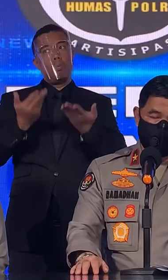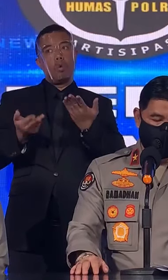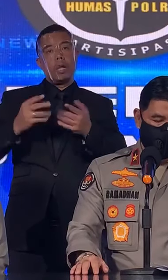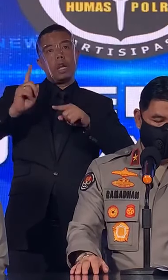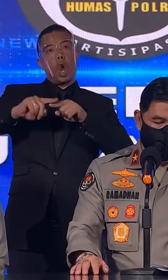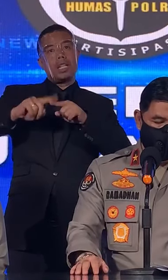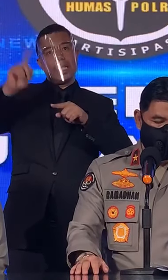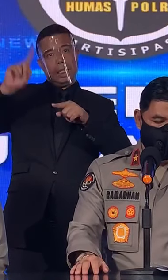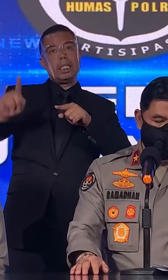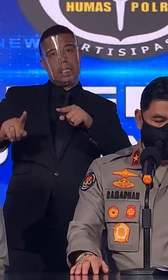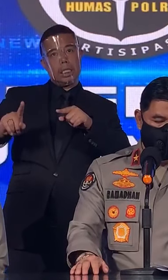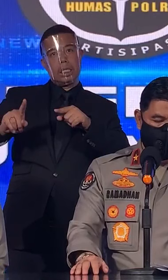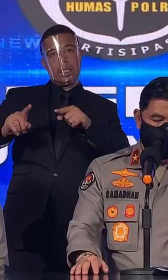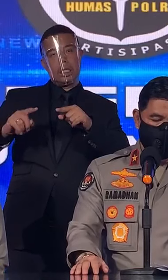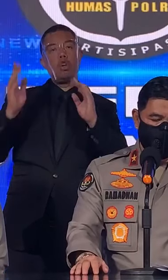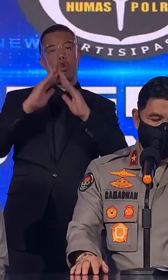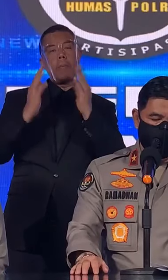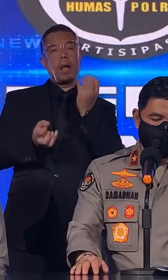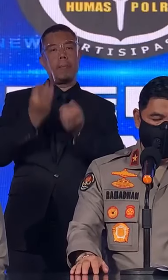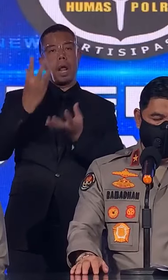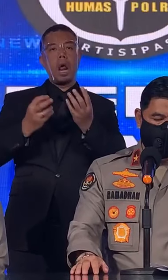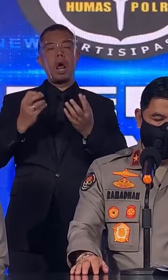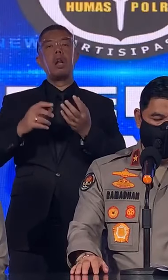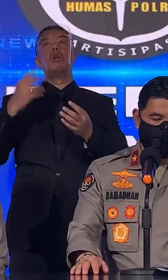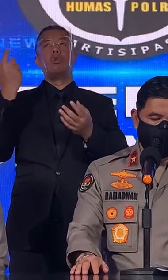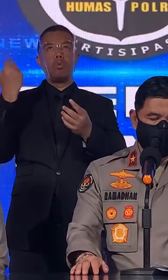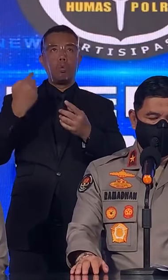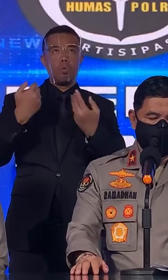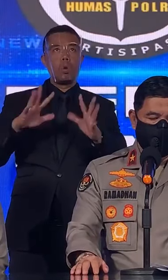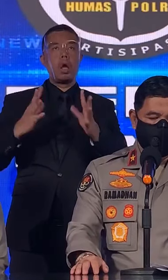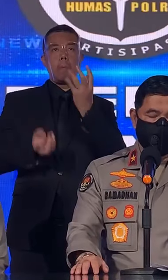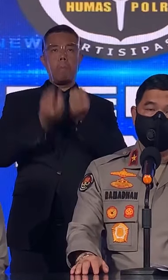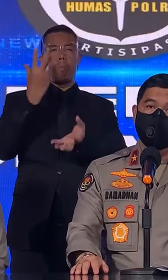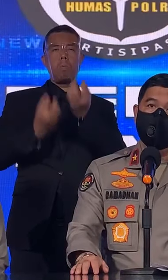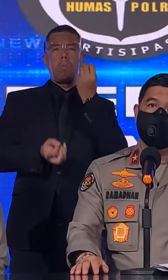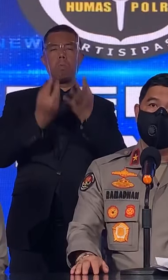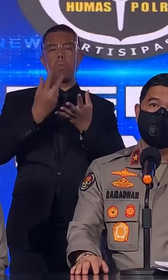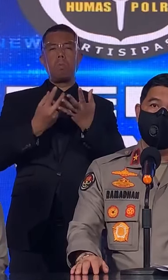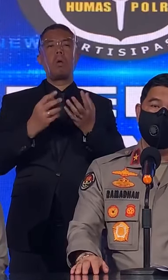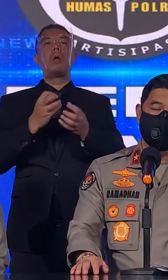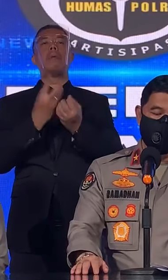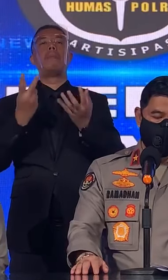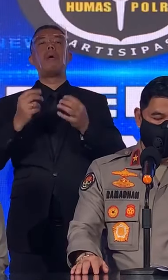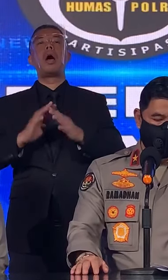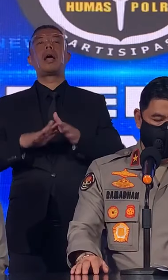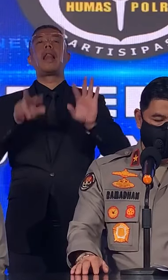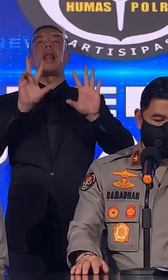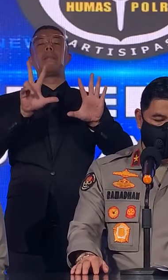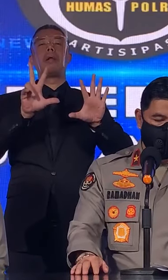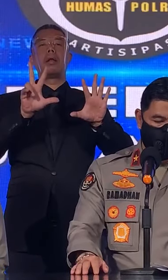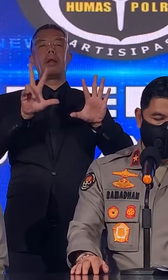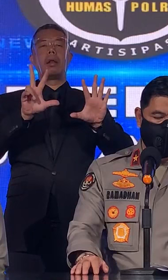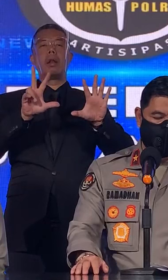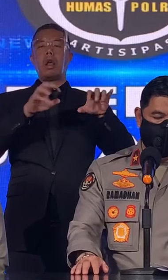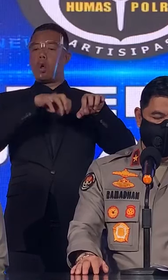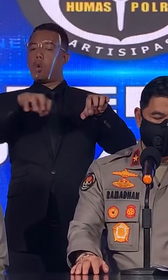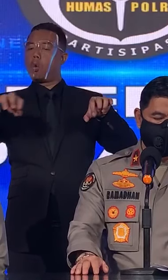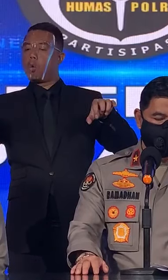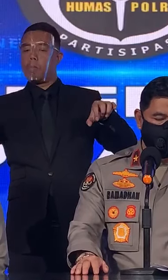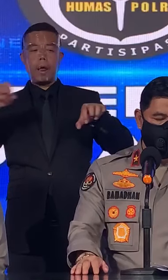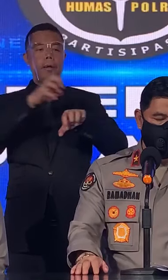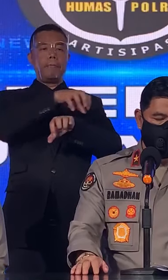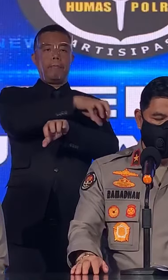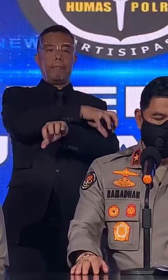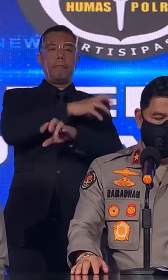konsert listrik, kemudian api membesar, dan membakar 8 unit rumah warga.